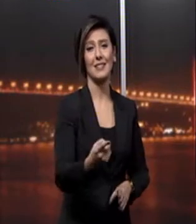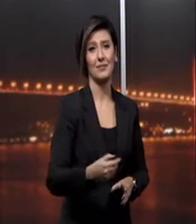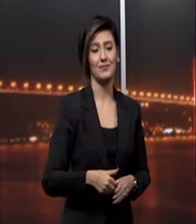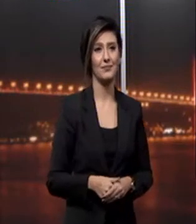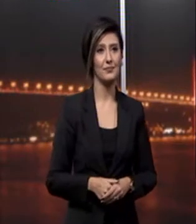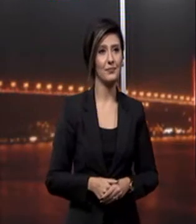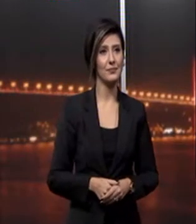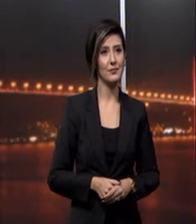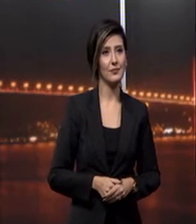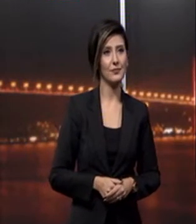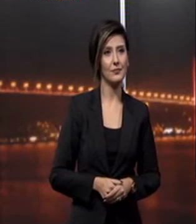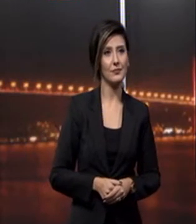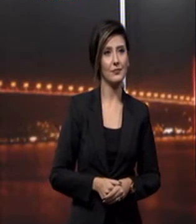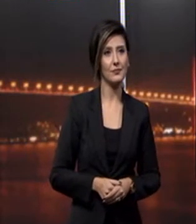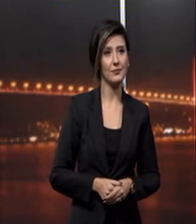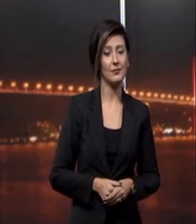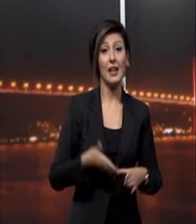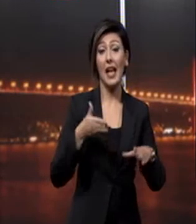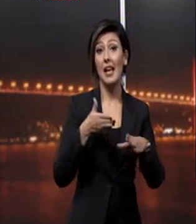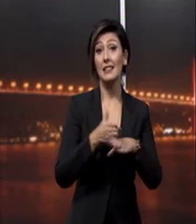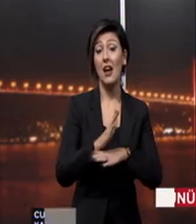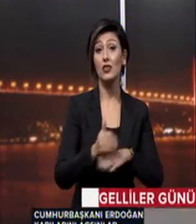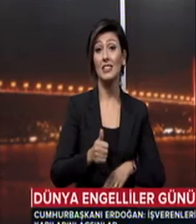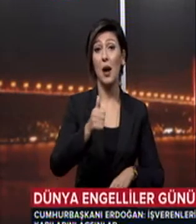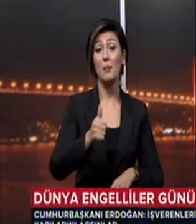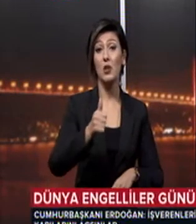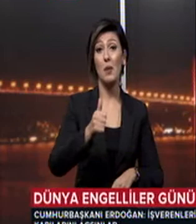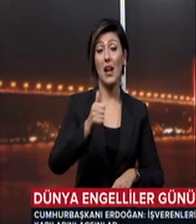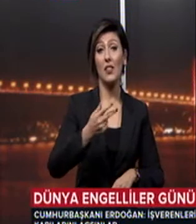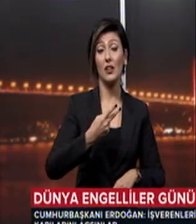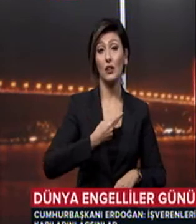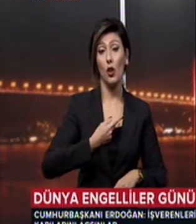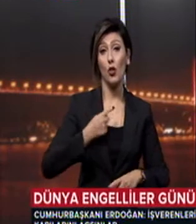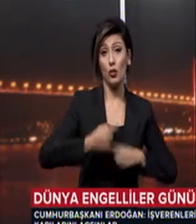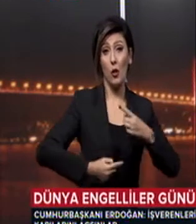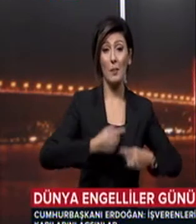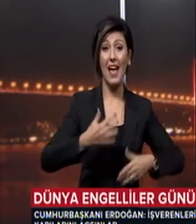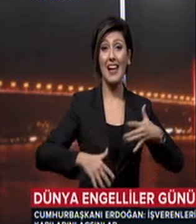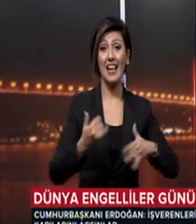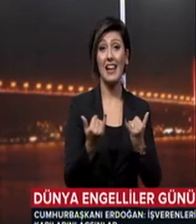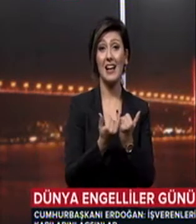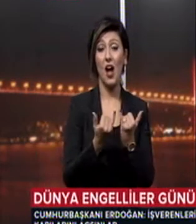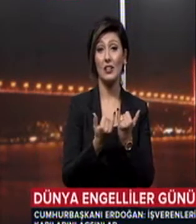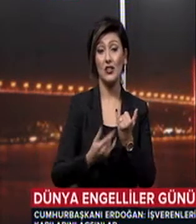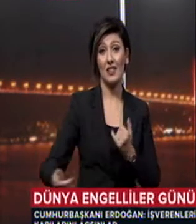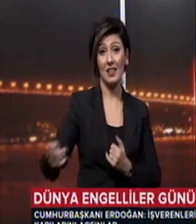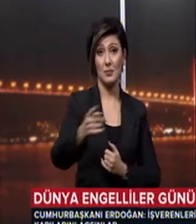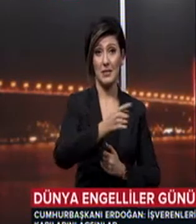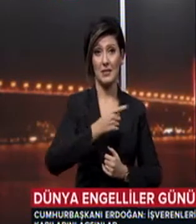Gerçekten başbakanlığım döneminde engelli kardeşlerimizin kamu